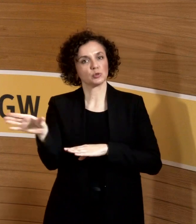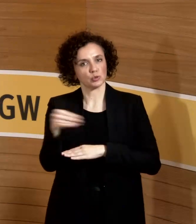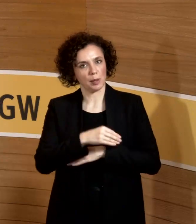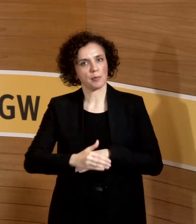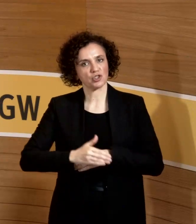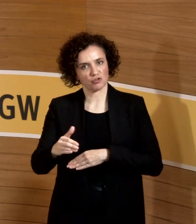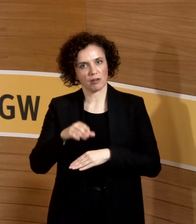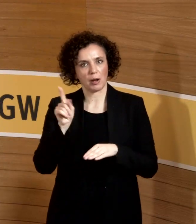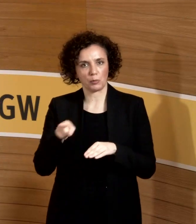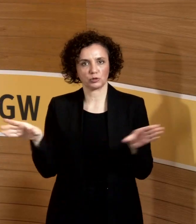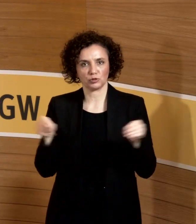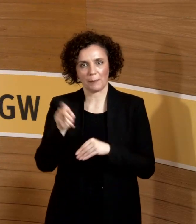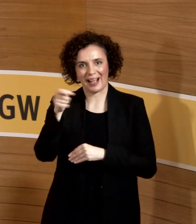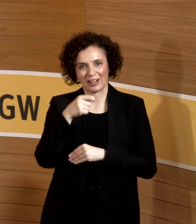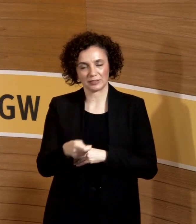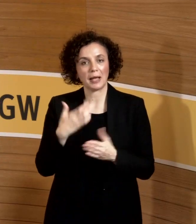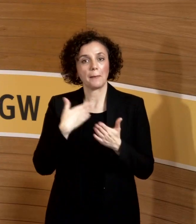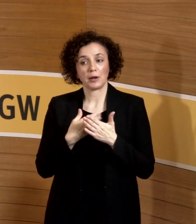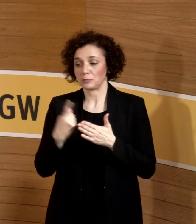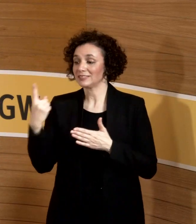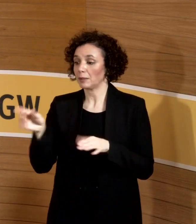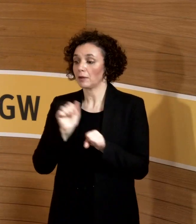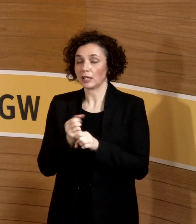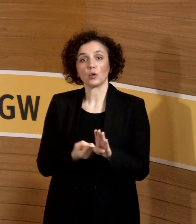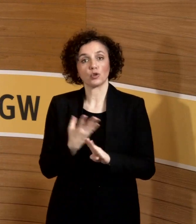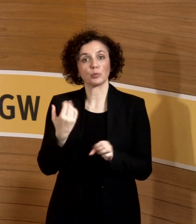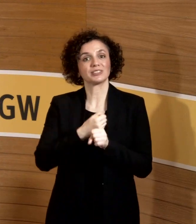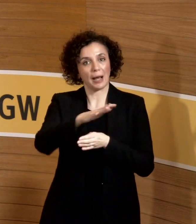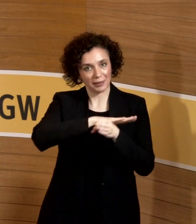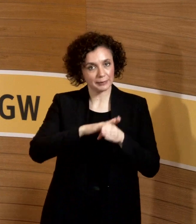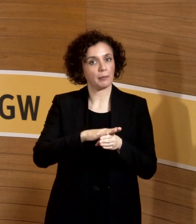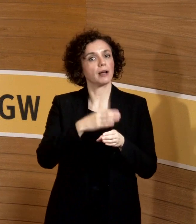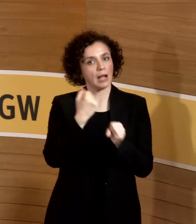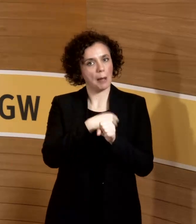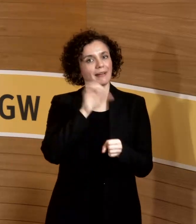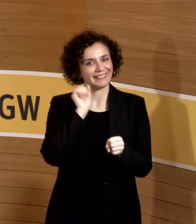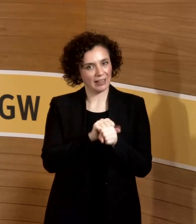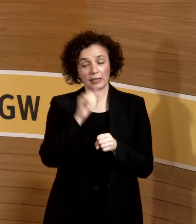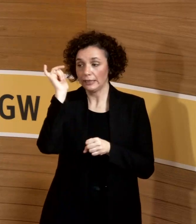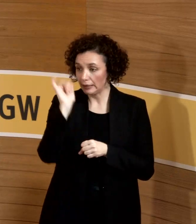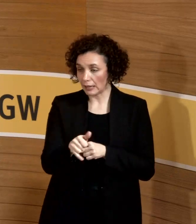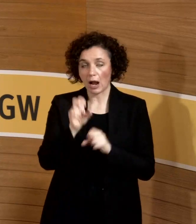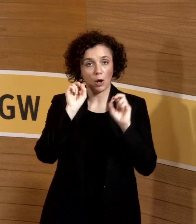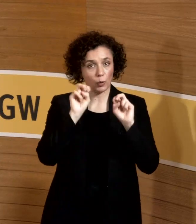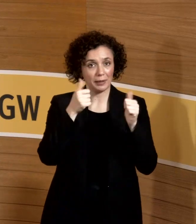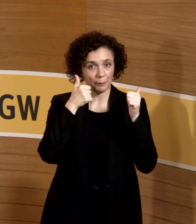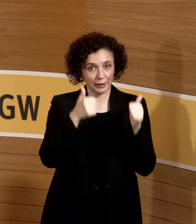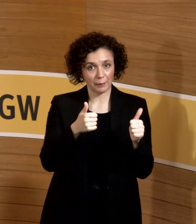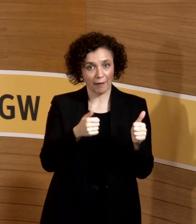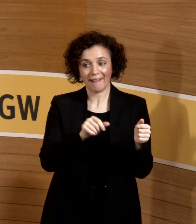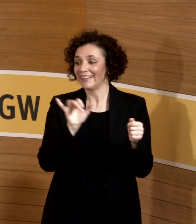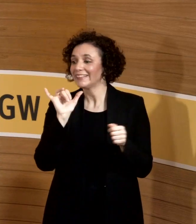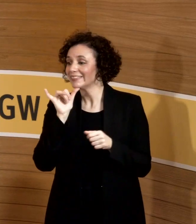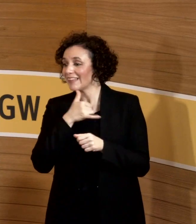ankreuzen. Schwanger kann im ursprünglichen Arbeitsbereich geschäftig werden. Ja, dann passt alles. Nein, dann kommt der nächste Zeile. Kann